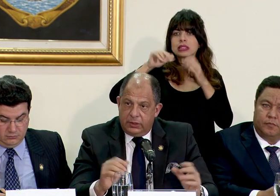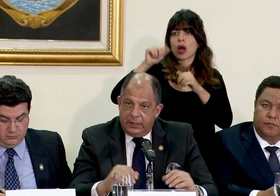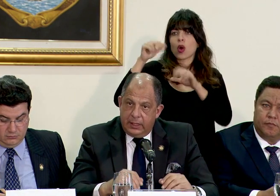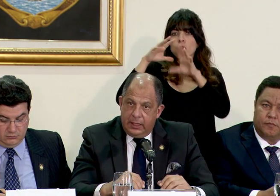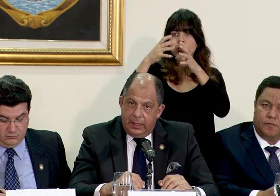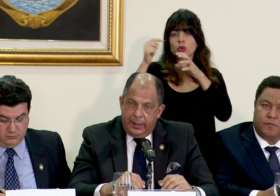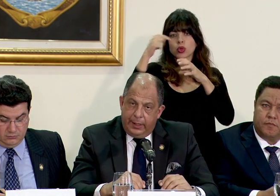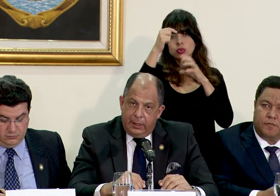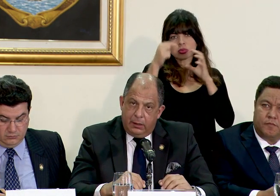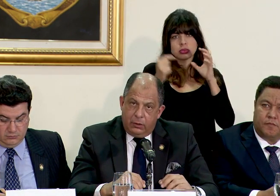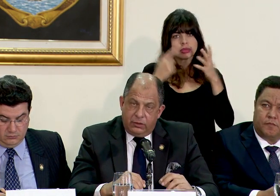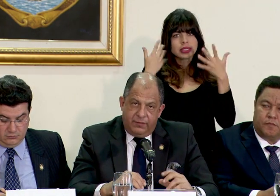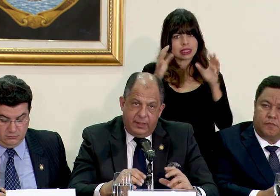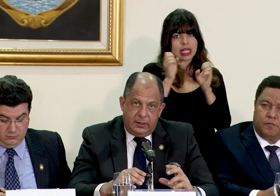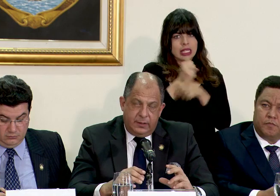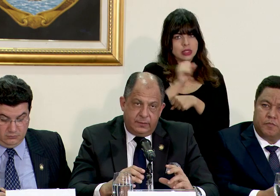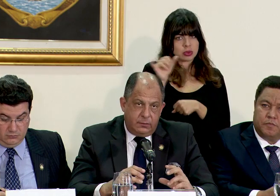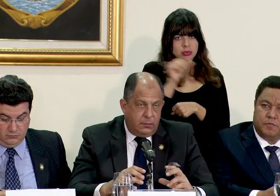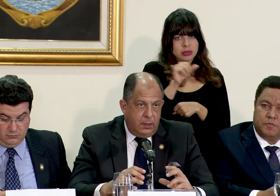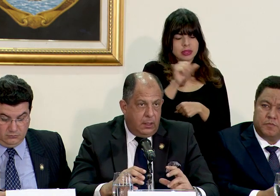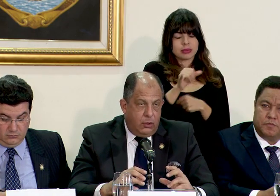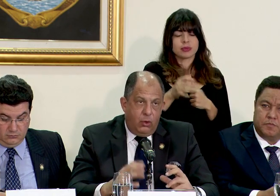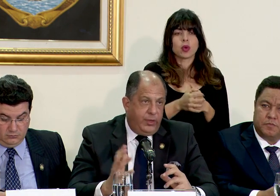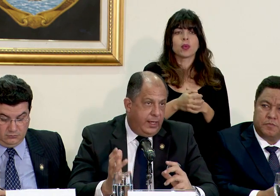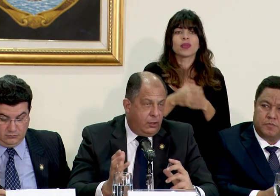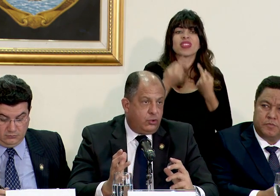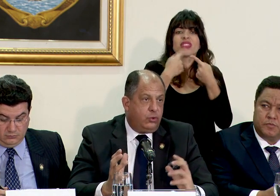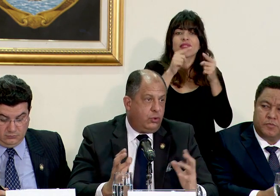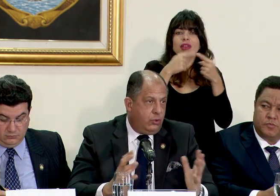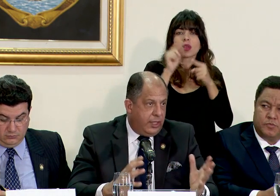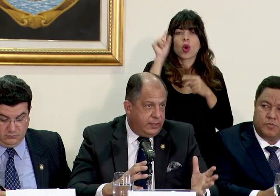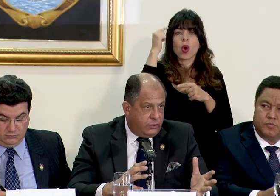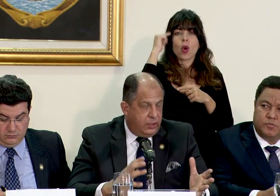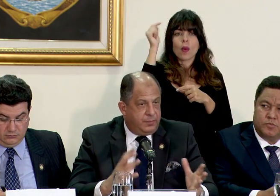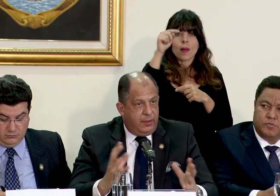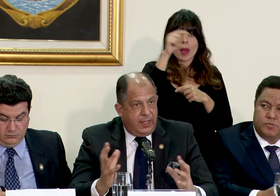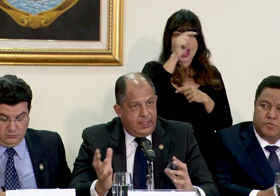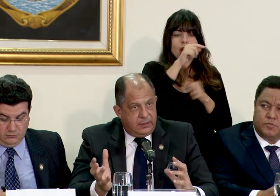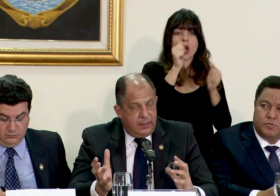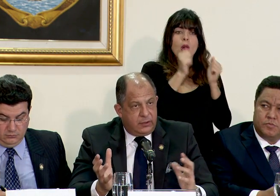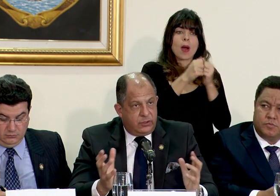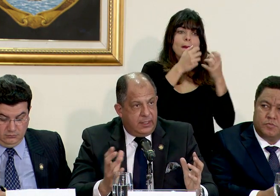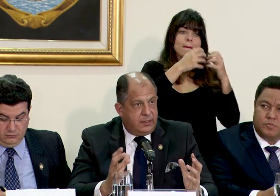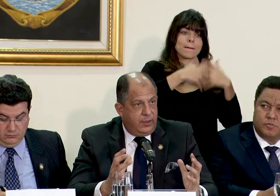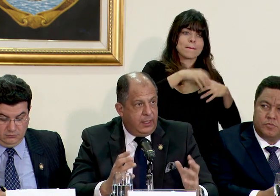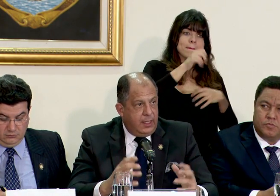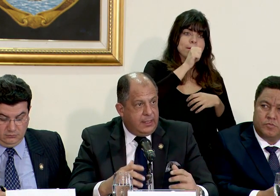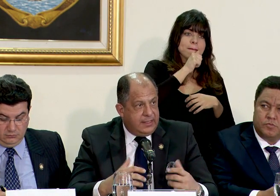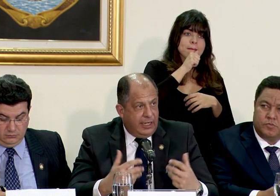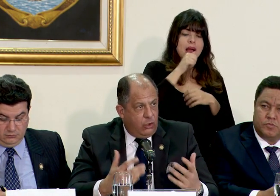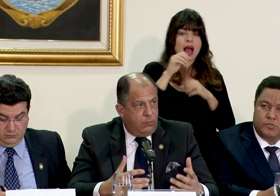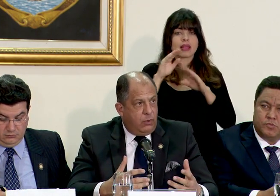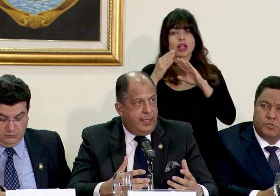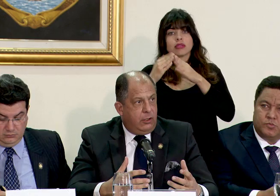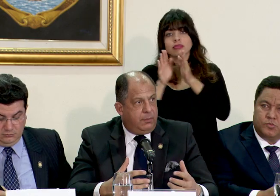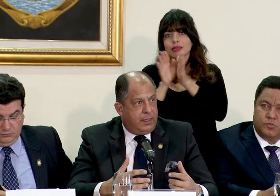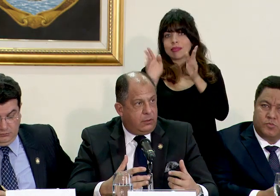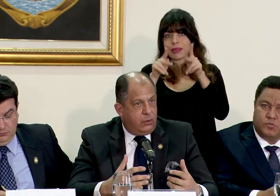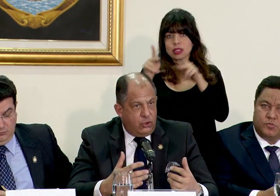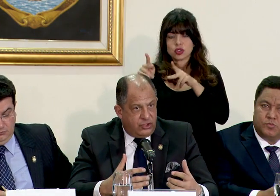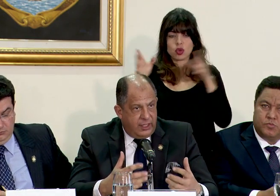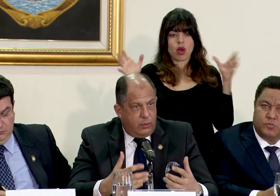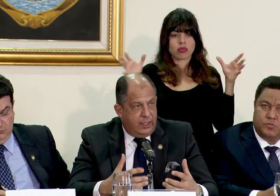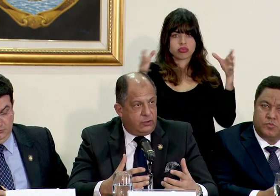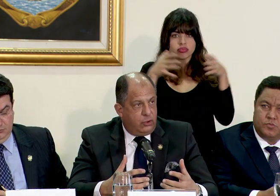del mundo en donde los diferentes gobiernos junto con organizaciones privadas y de la sociedad civil se han convocado